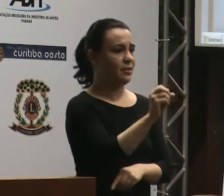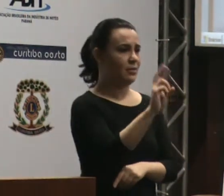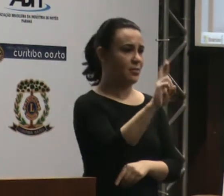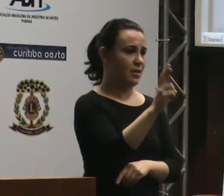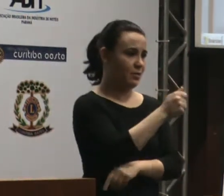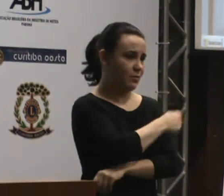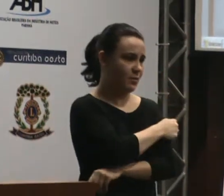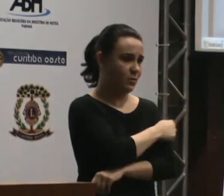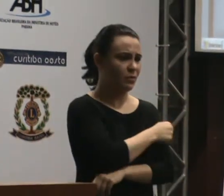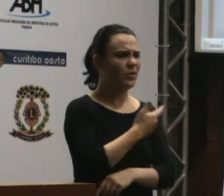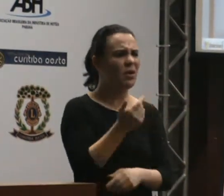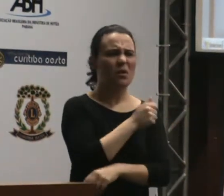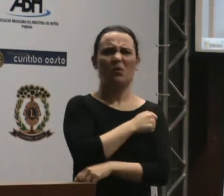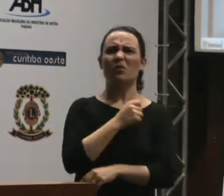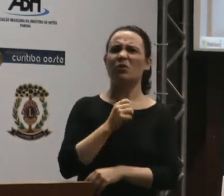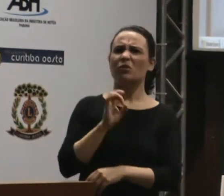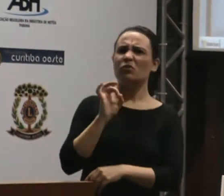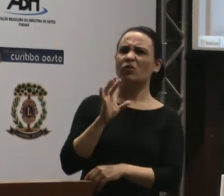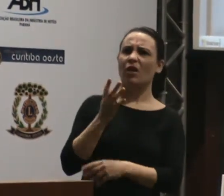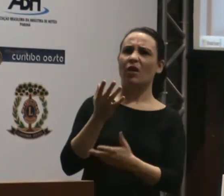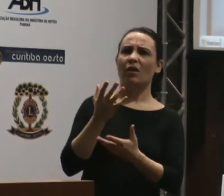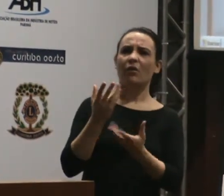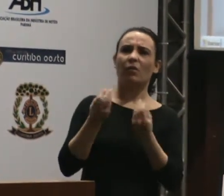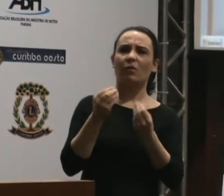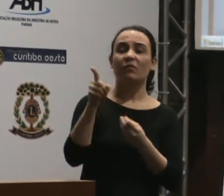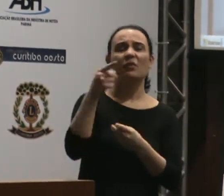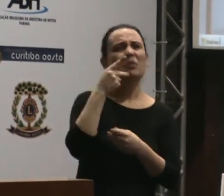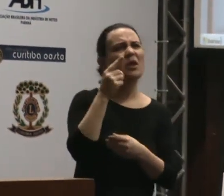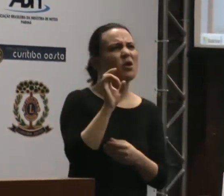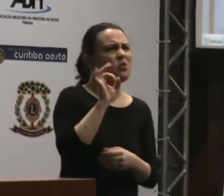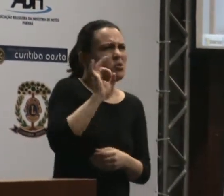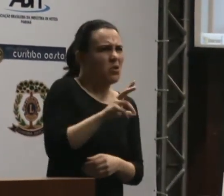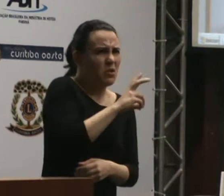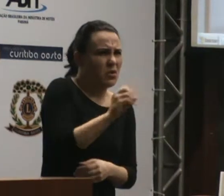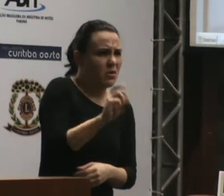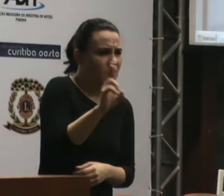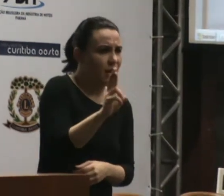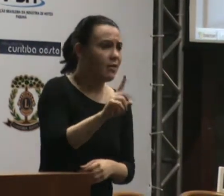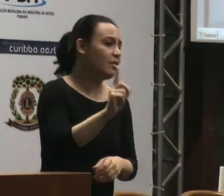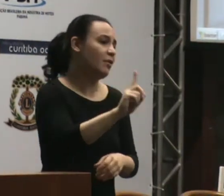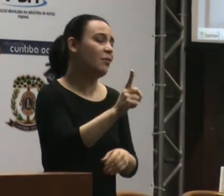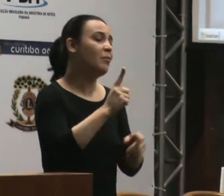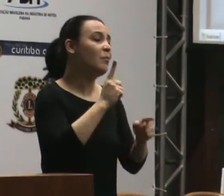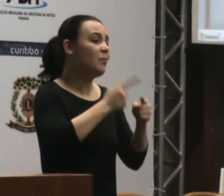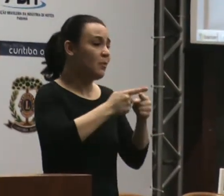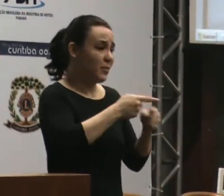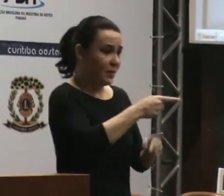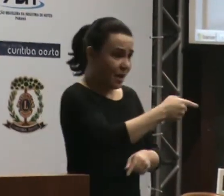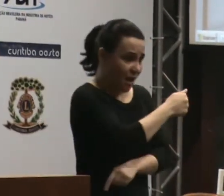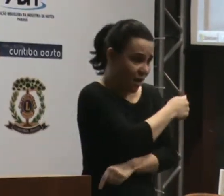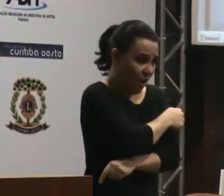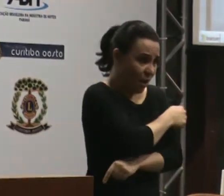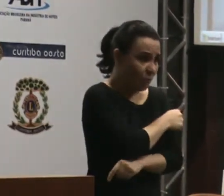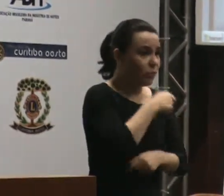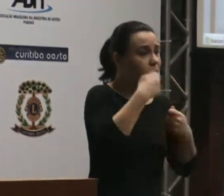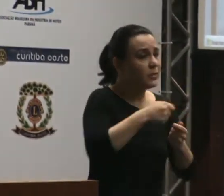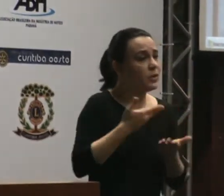você vai falar assim, só isso? Para ele é Porque ele não tem tempo para pagar esse dinheiro, ele precisa estudar.